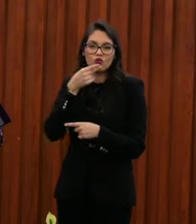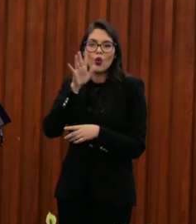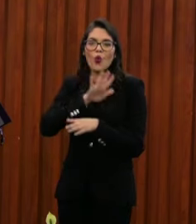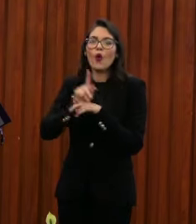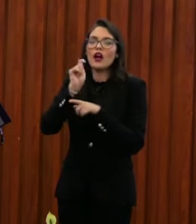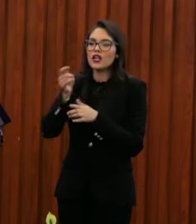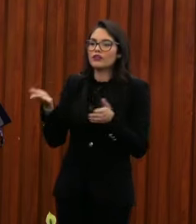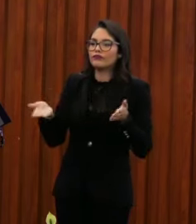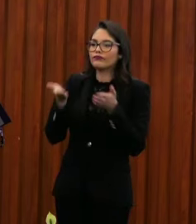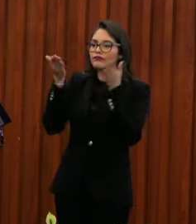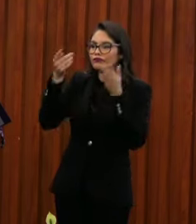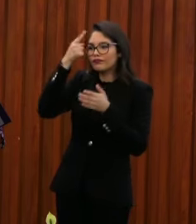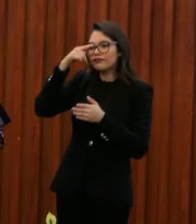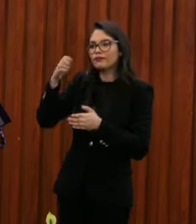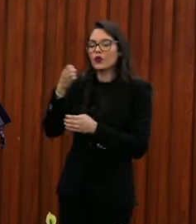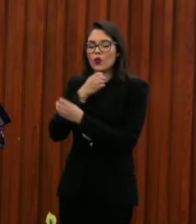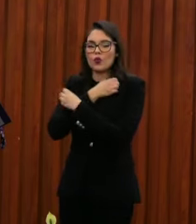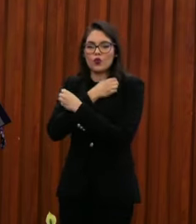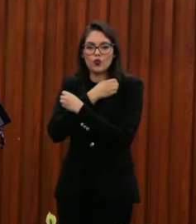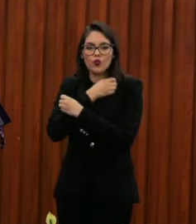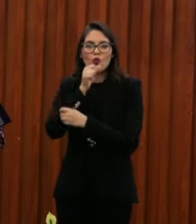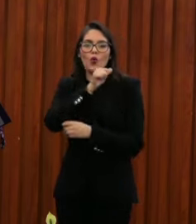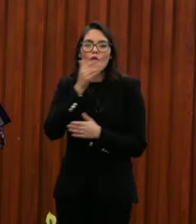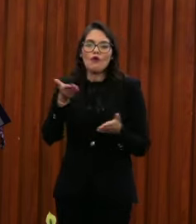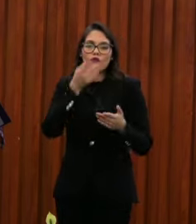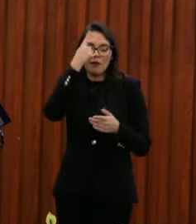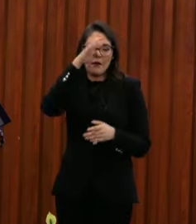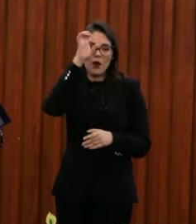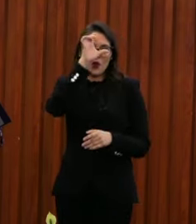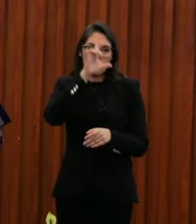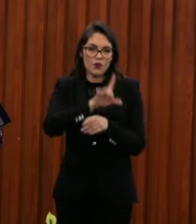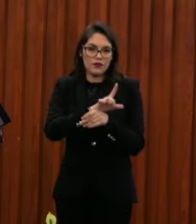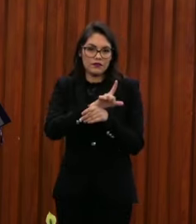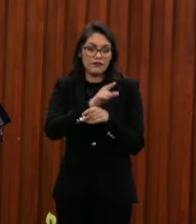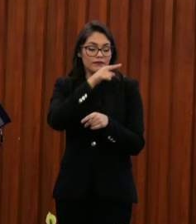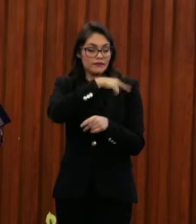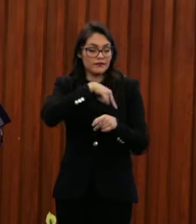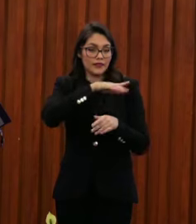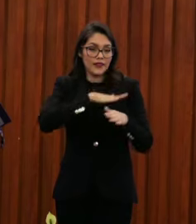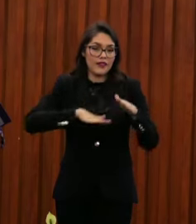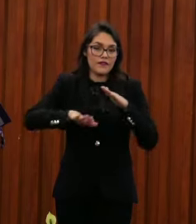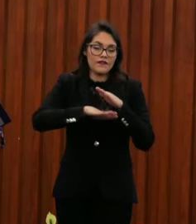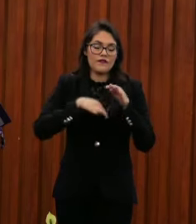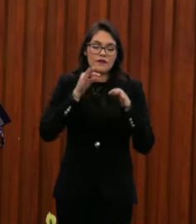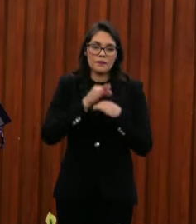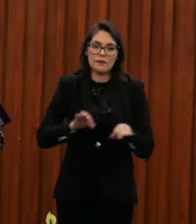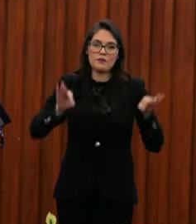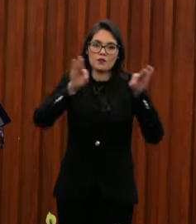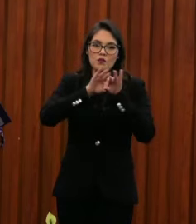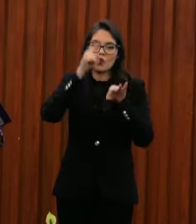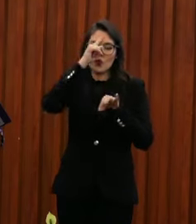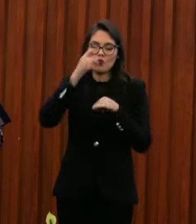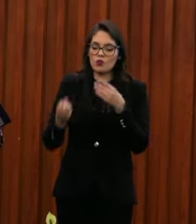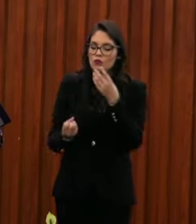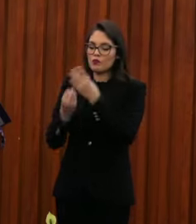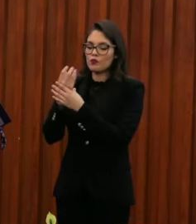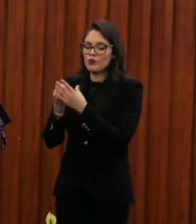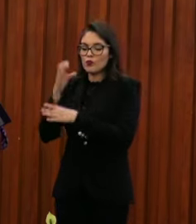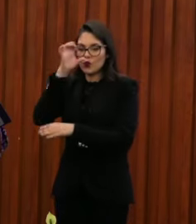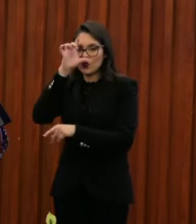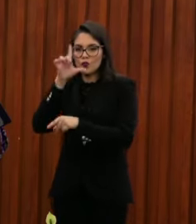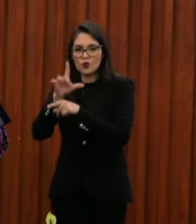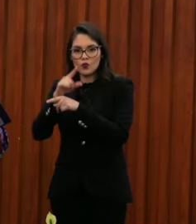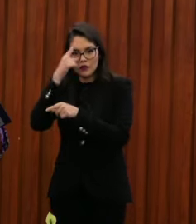educación, el fomento a la cultura, entre otros, son un vínculo fundamental para la construcción de cultura, educación y formación